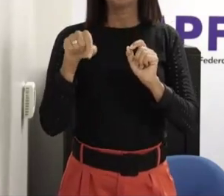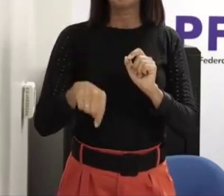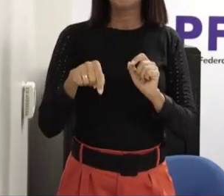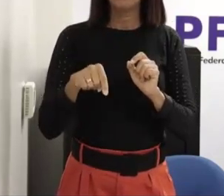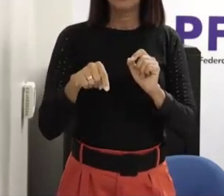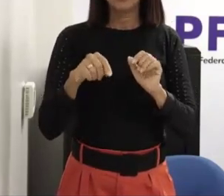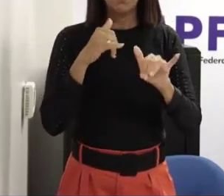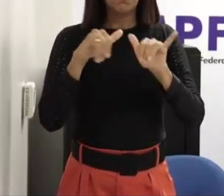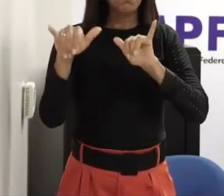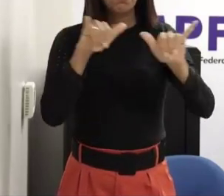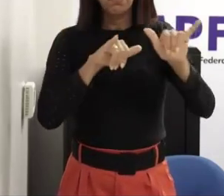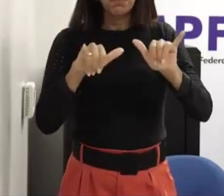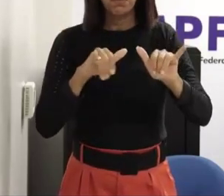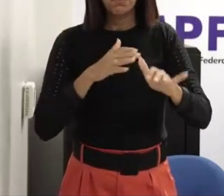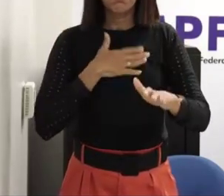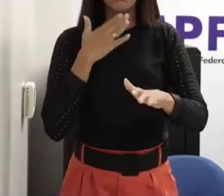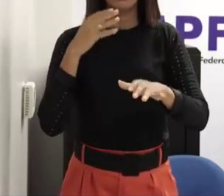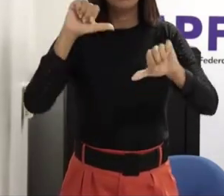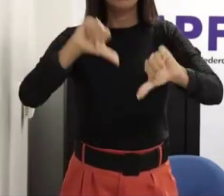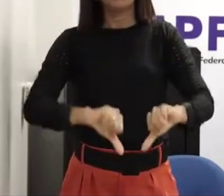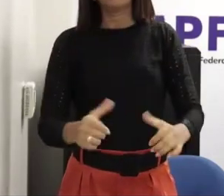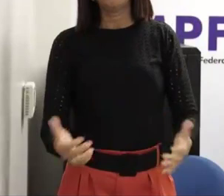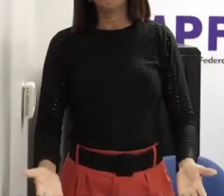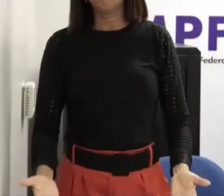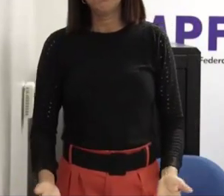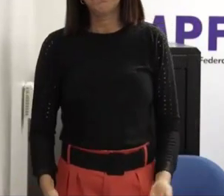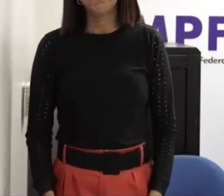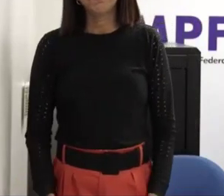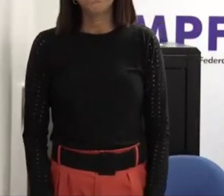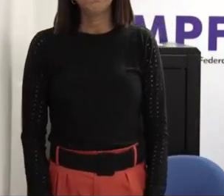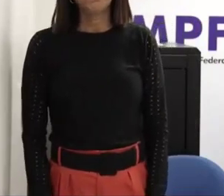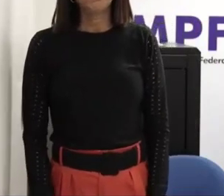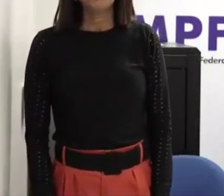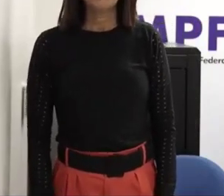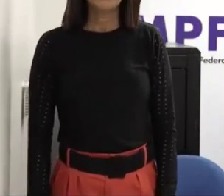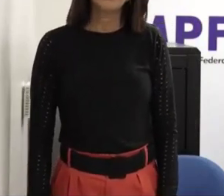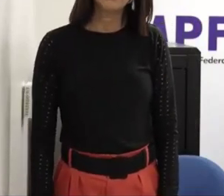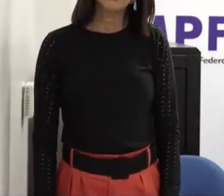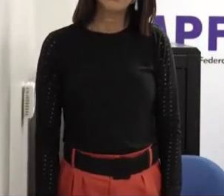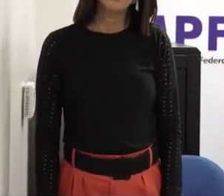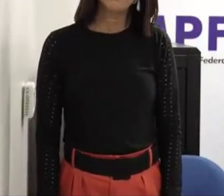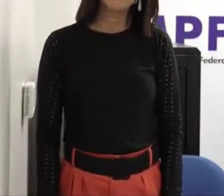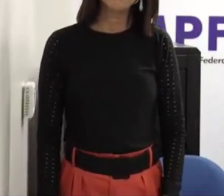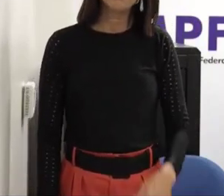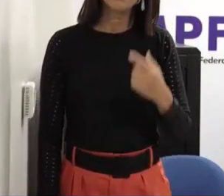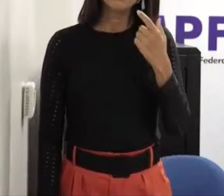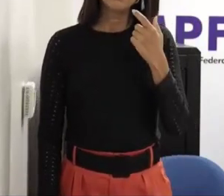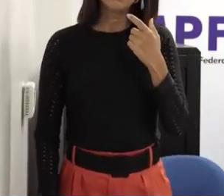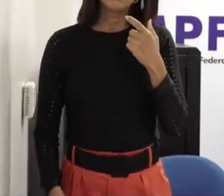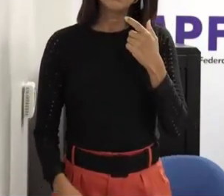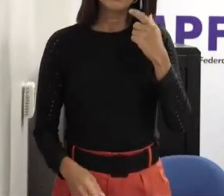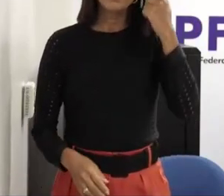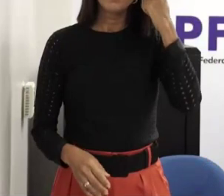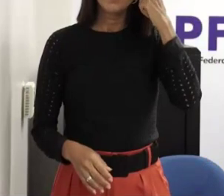também tem uma questão que é uma vez acontecido isso tem que se criar os